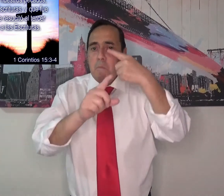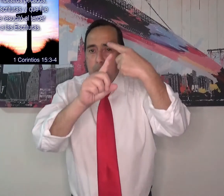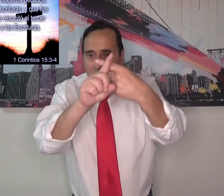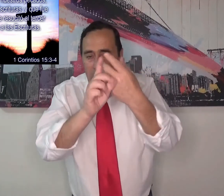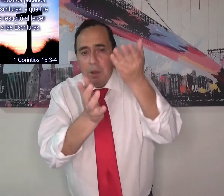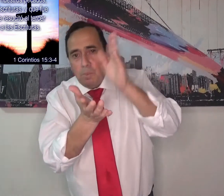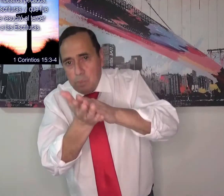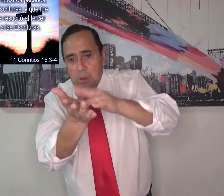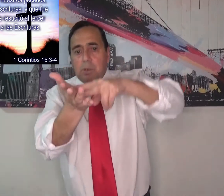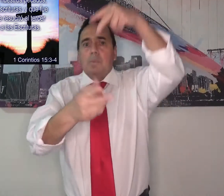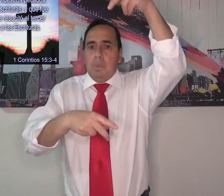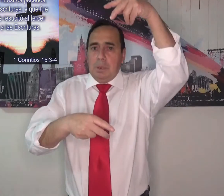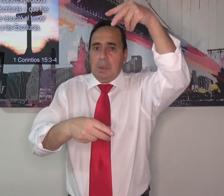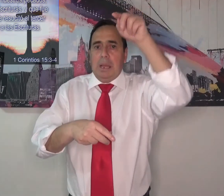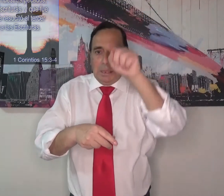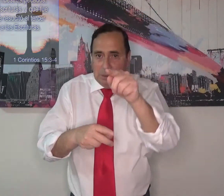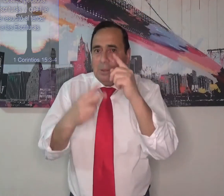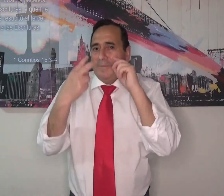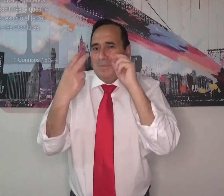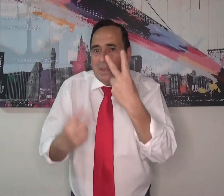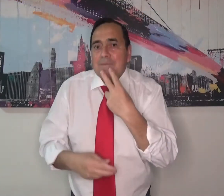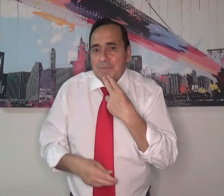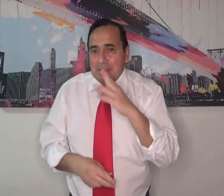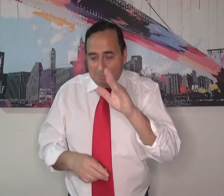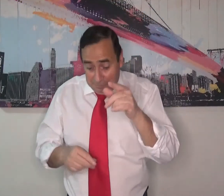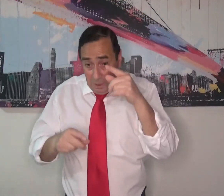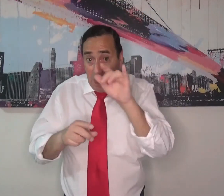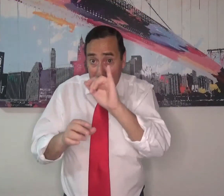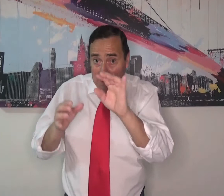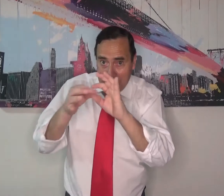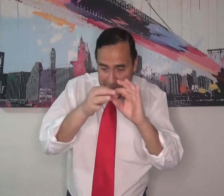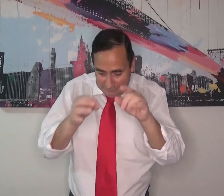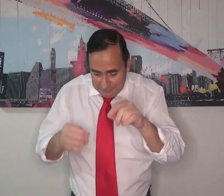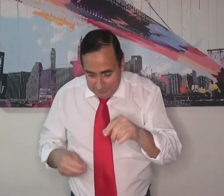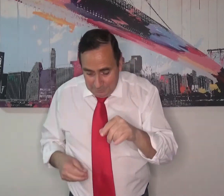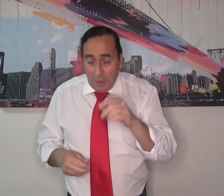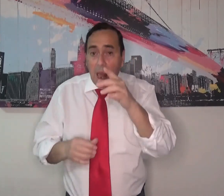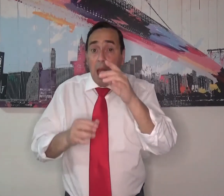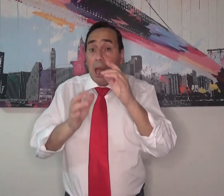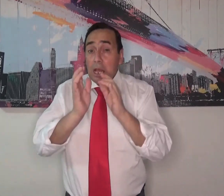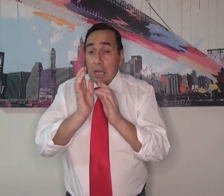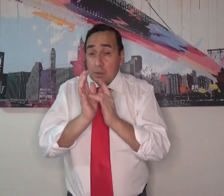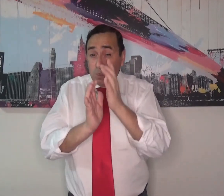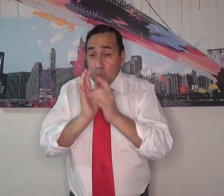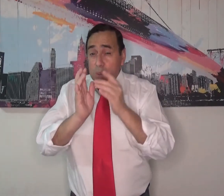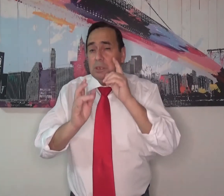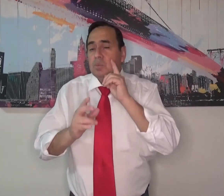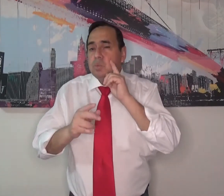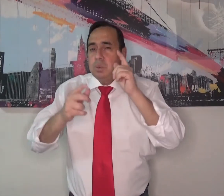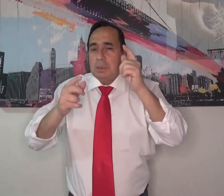En tres días lo vemos. Que resucitó al tercer día. Yo voy a leer un fragmento de